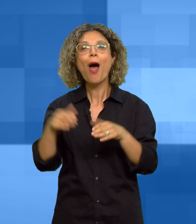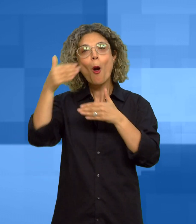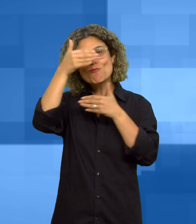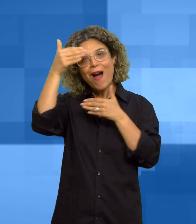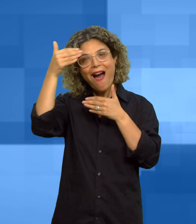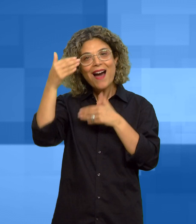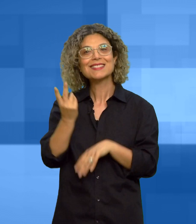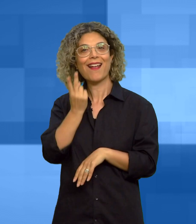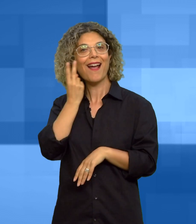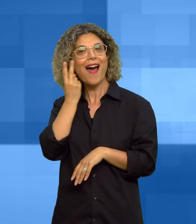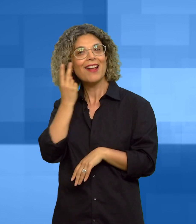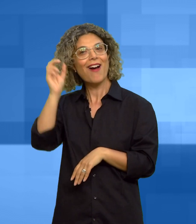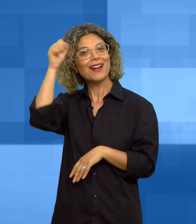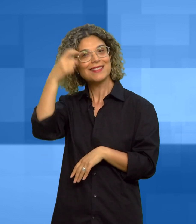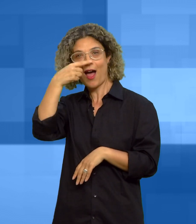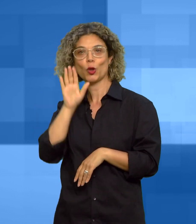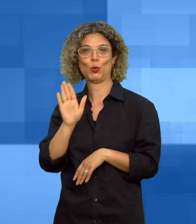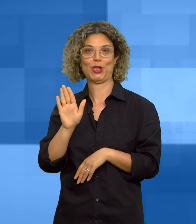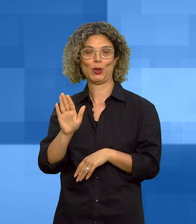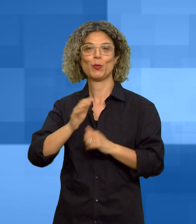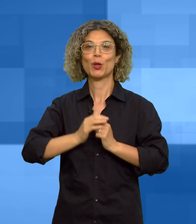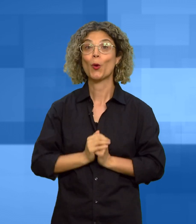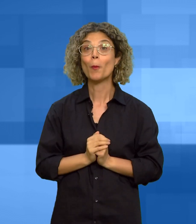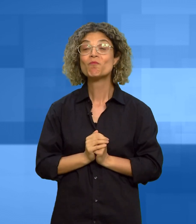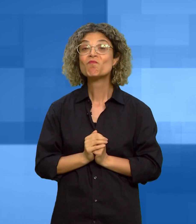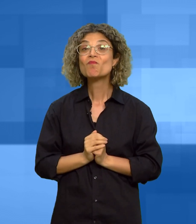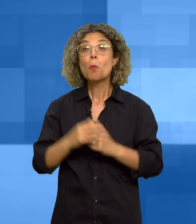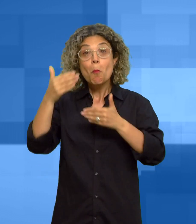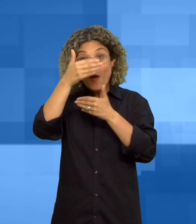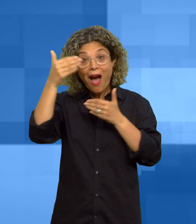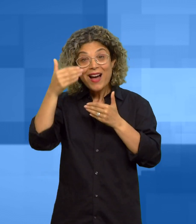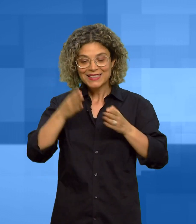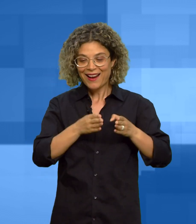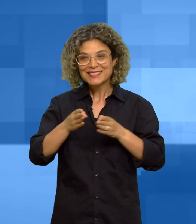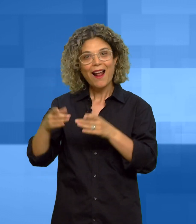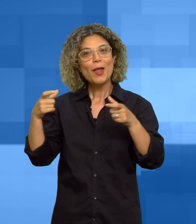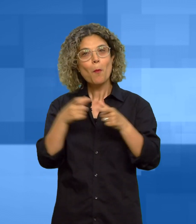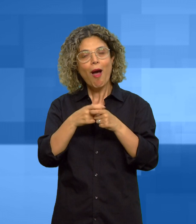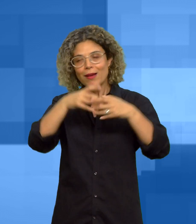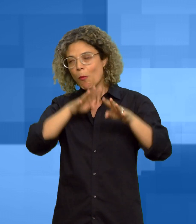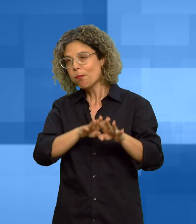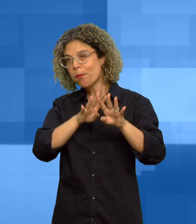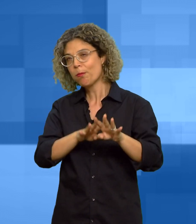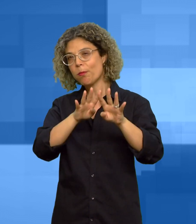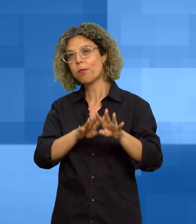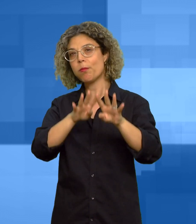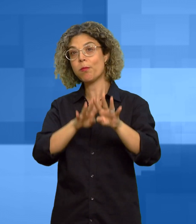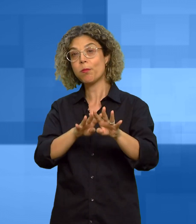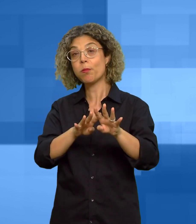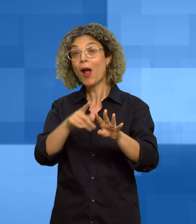maschere del Carnevale Sardo. Hanno quindi sfilato per le strade del paese, producendo